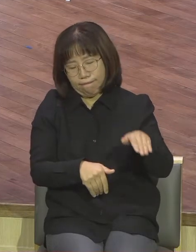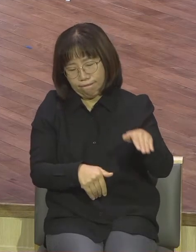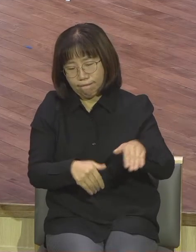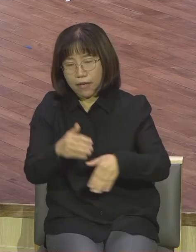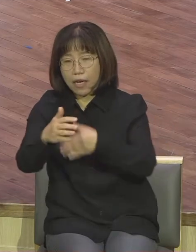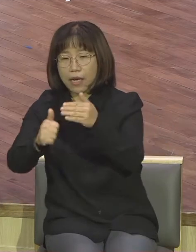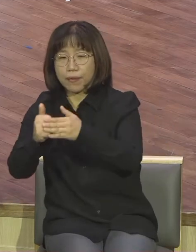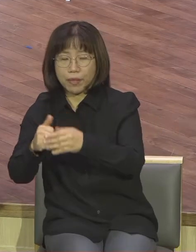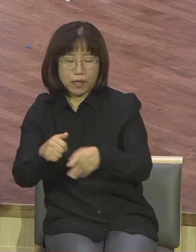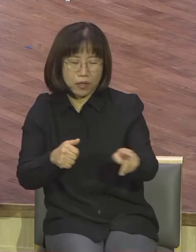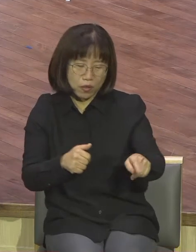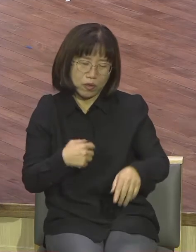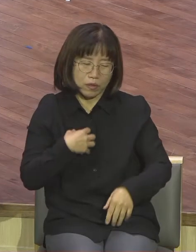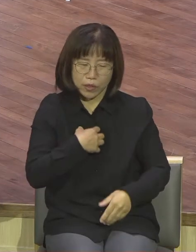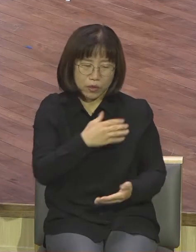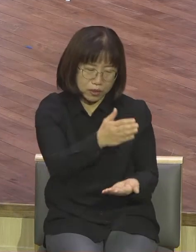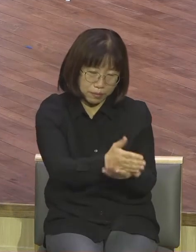힘들어하고 슬퍼할 이유 없다